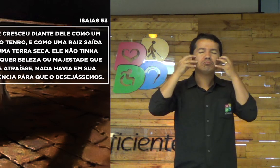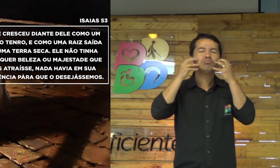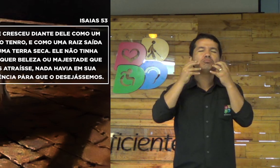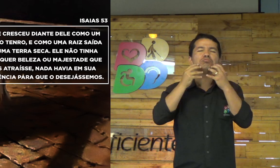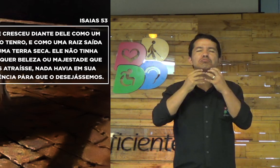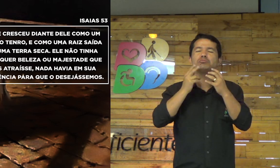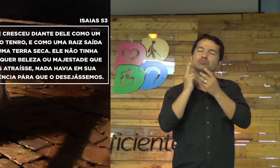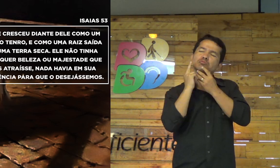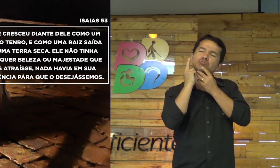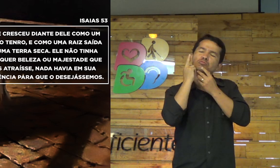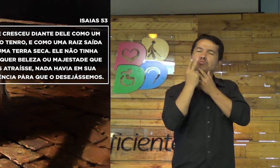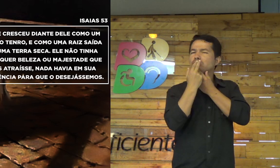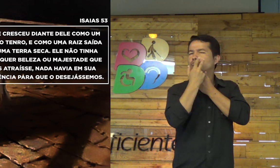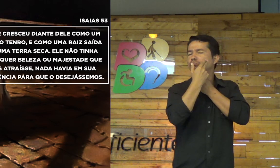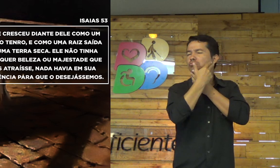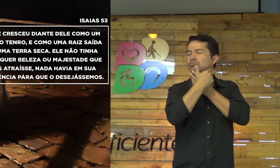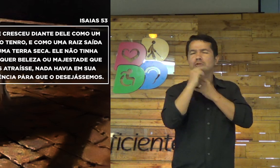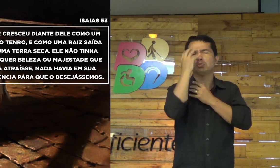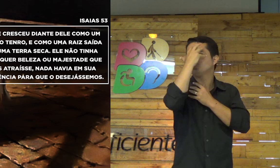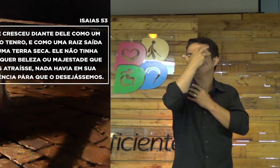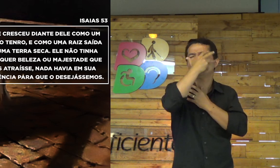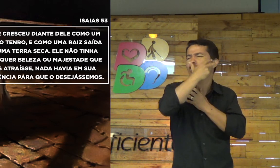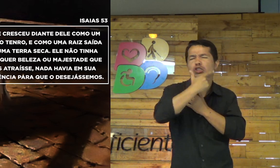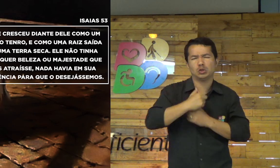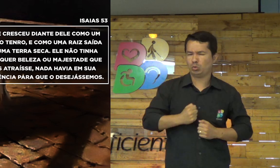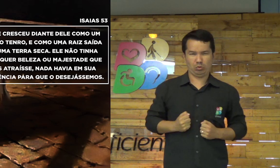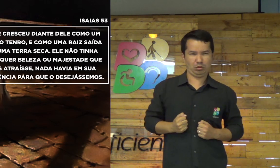perfeito, barba aparada. Bonito.